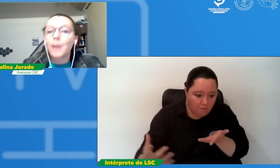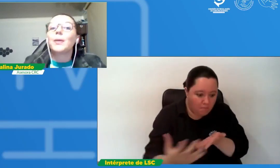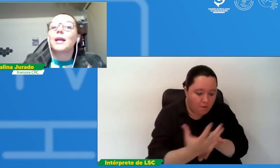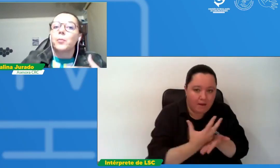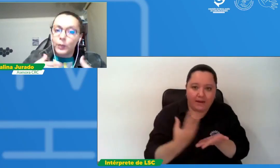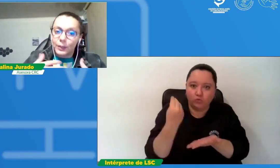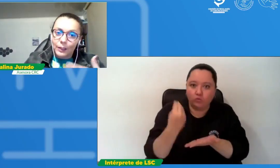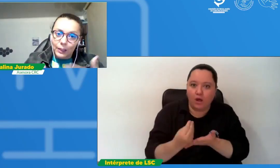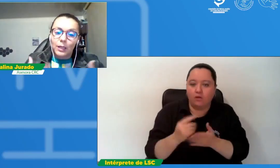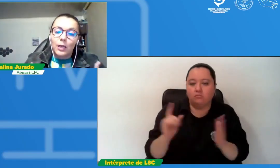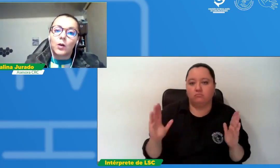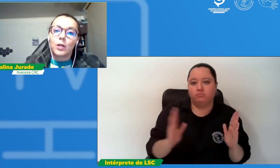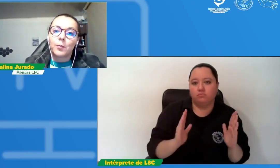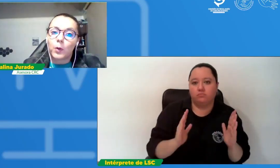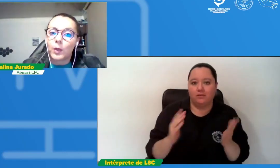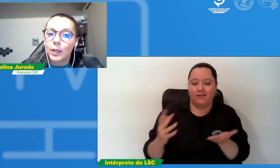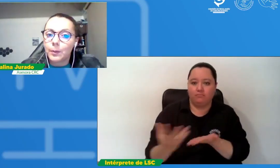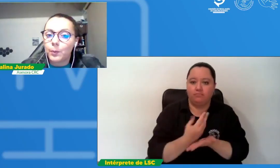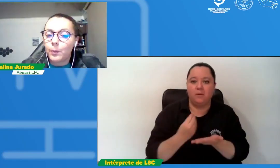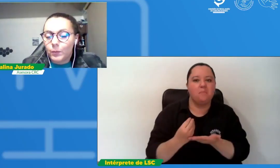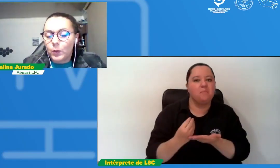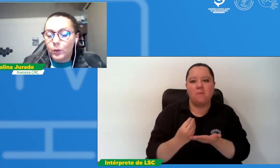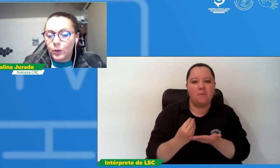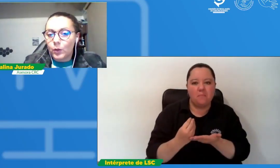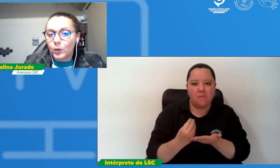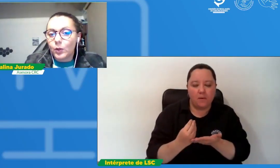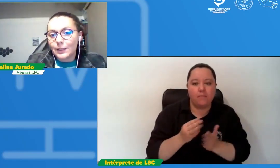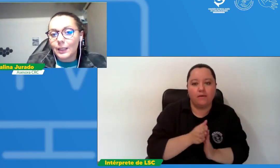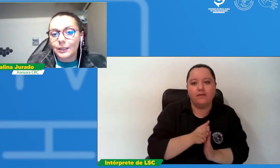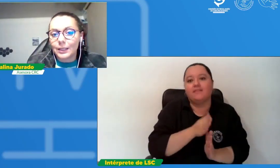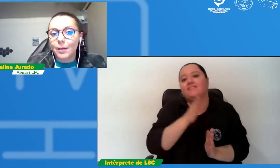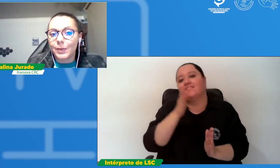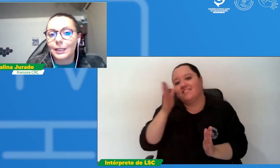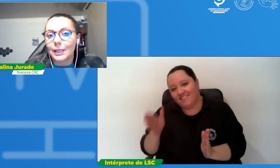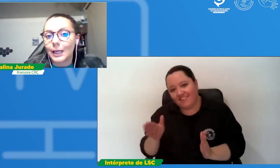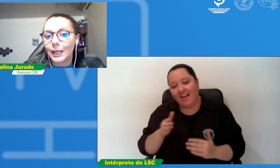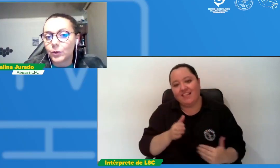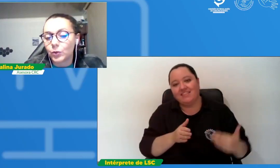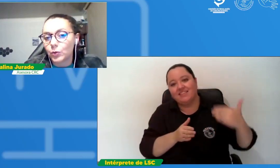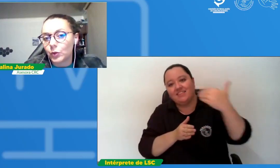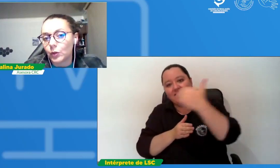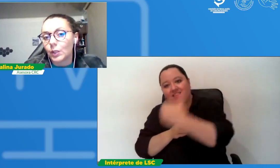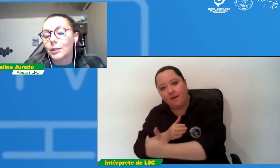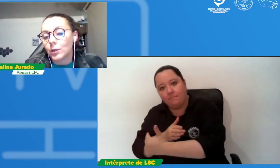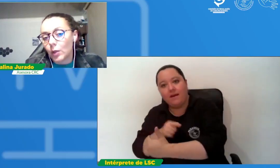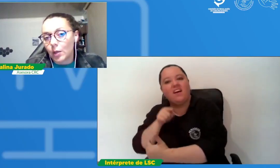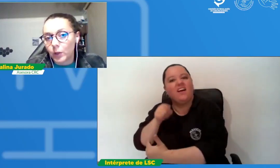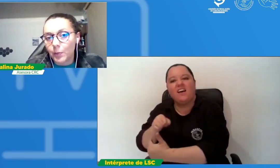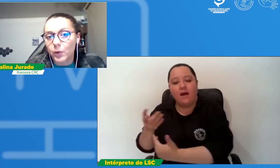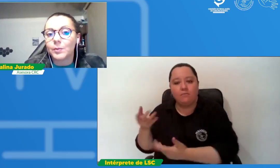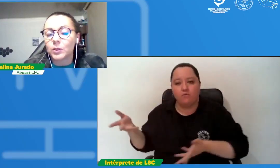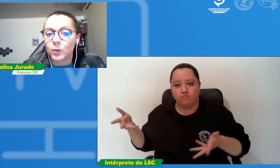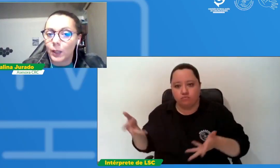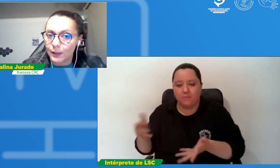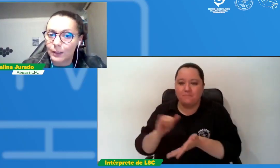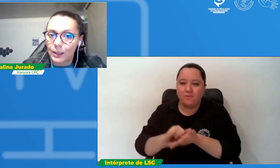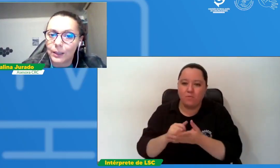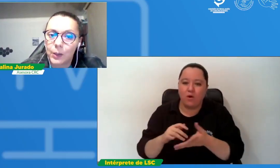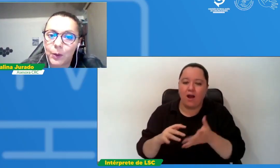para poder seguir con el con el con con la siguiente etapa que es la de la construcción tanto del árbol de problemas como de las alternativas